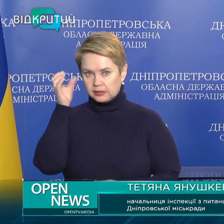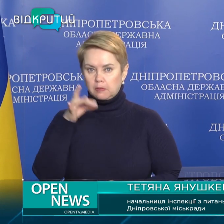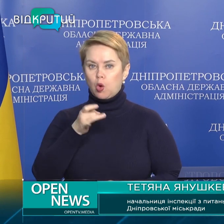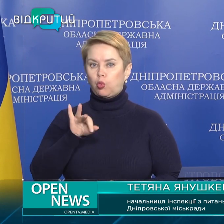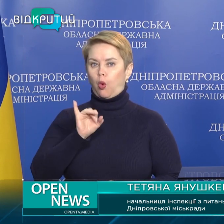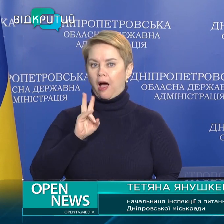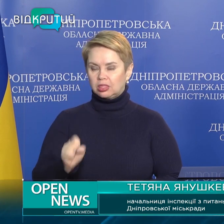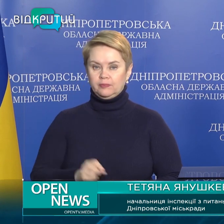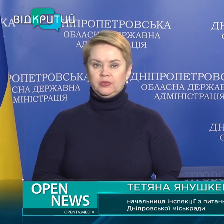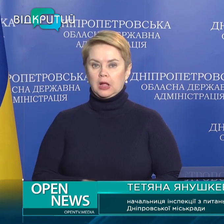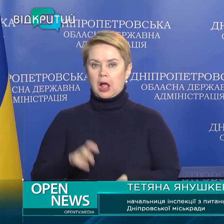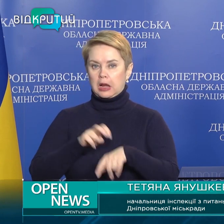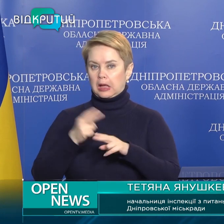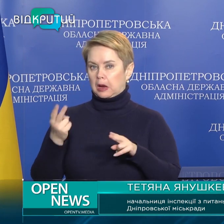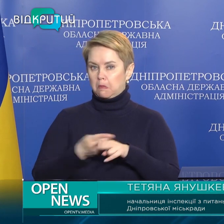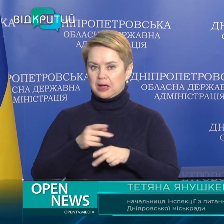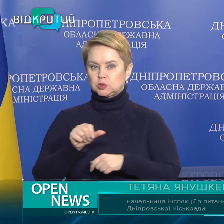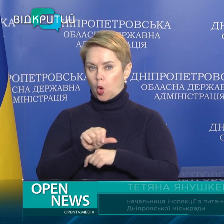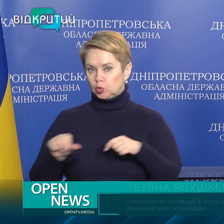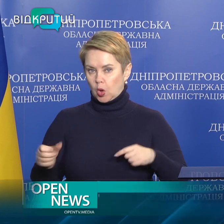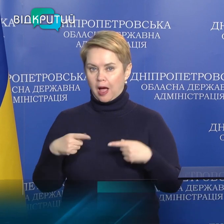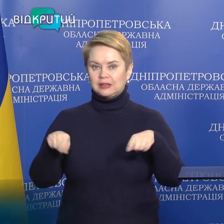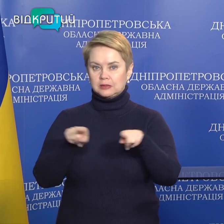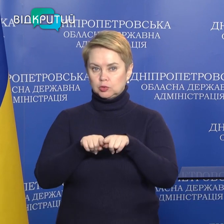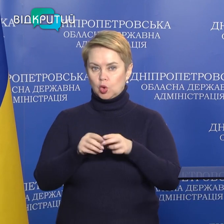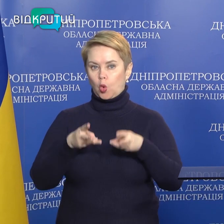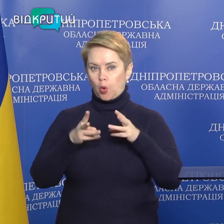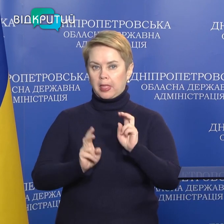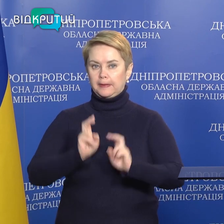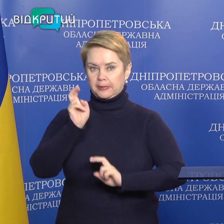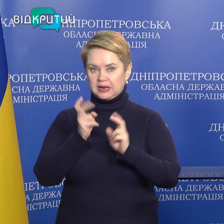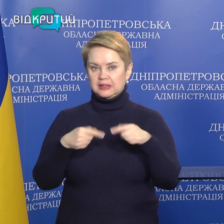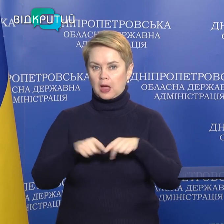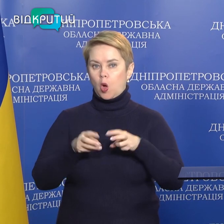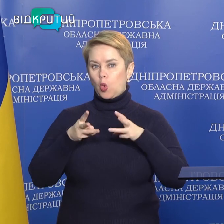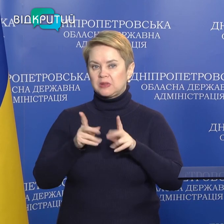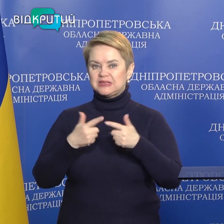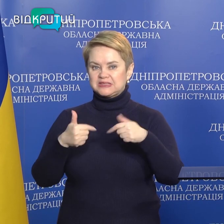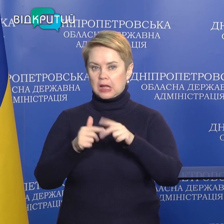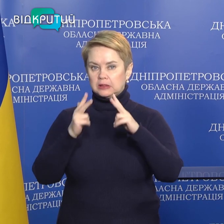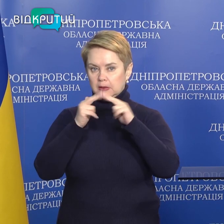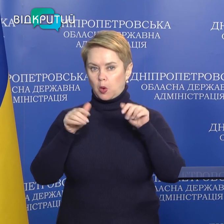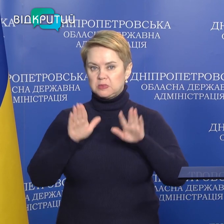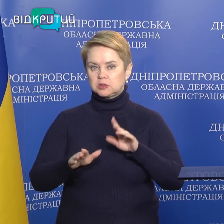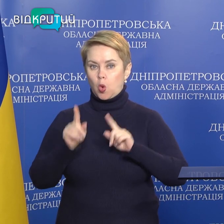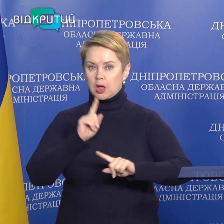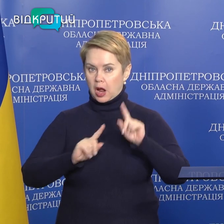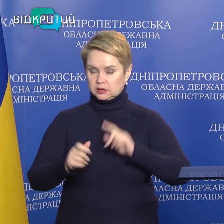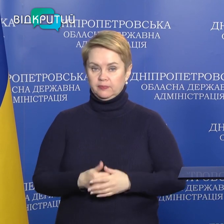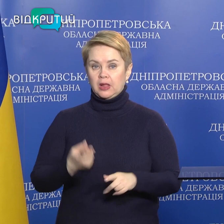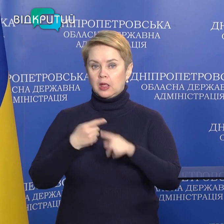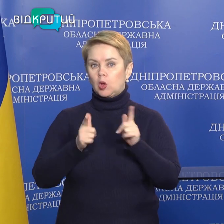Руан», лікарі без кордонів, а також комунальні підприємства та комунальні заклади Дніпровської міської ради,